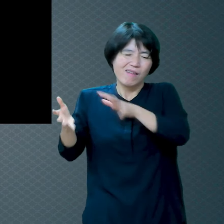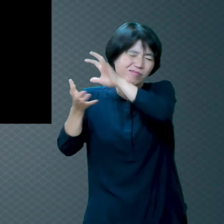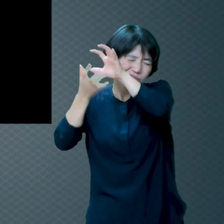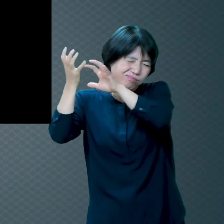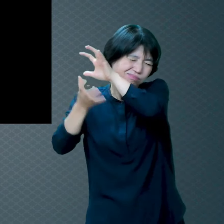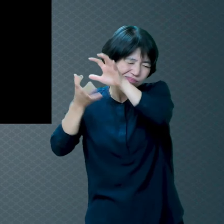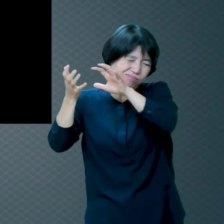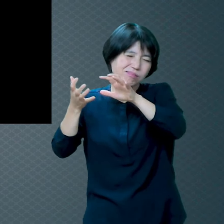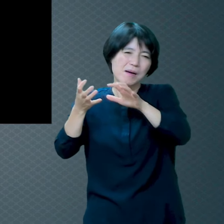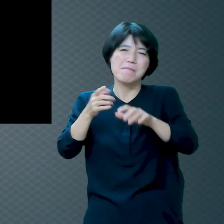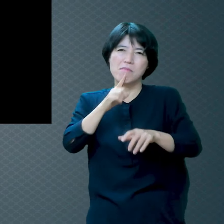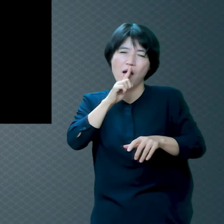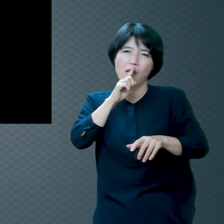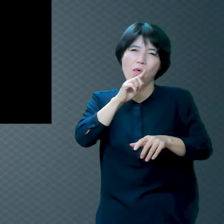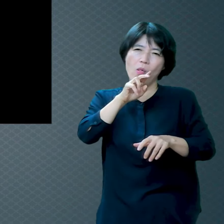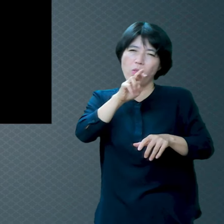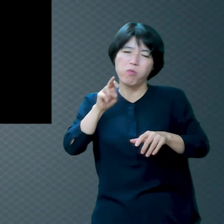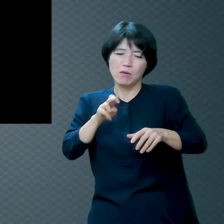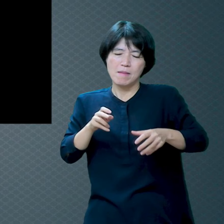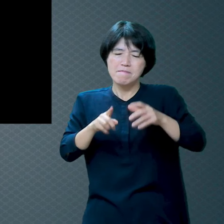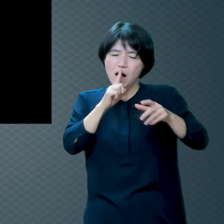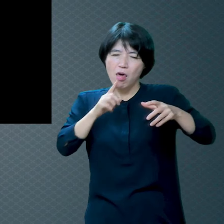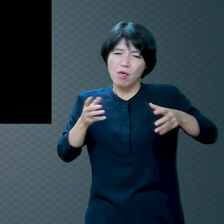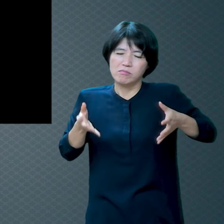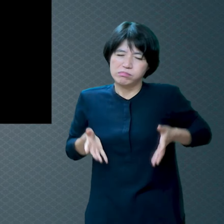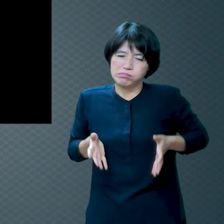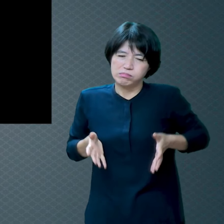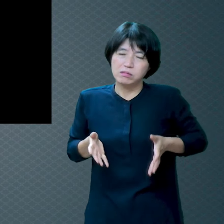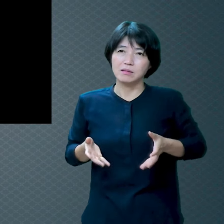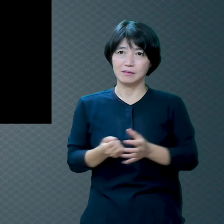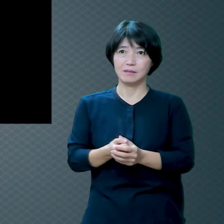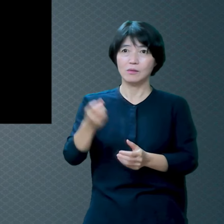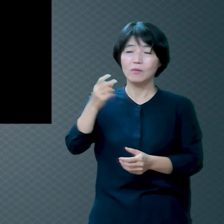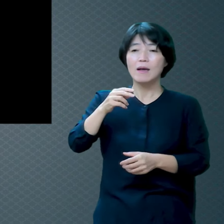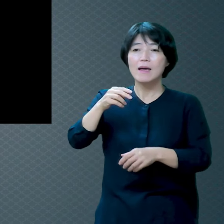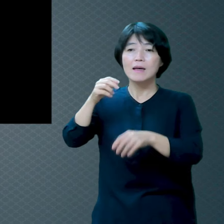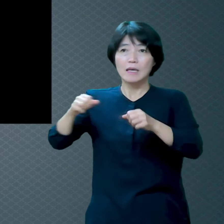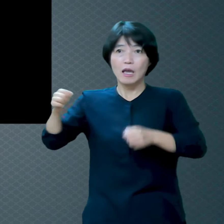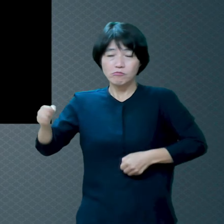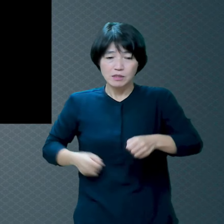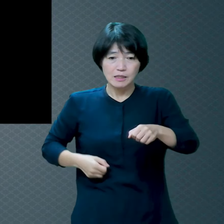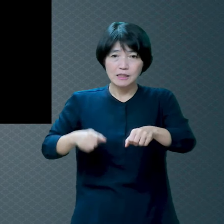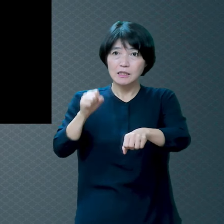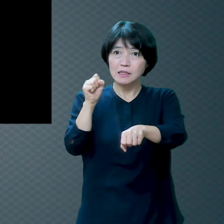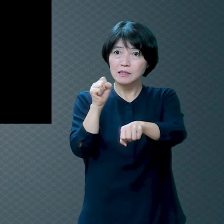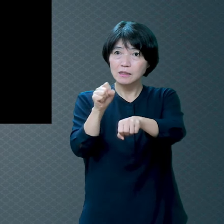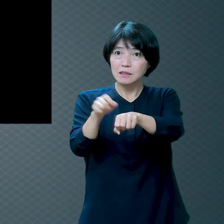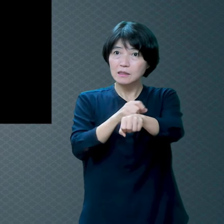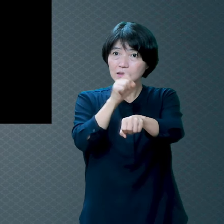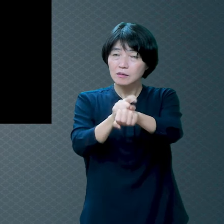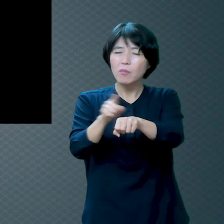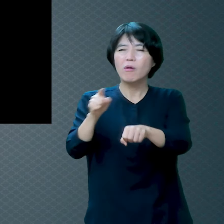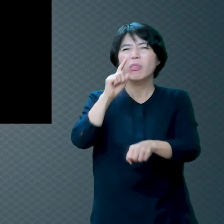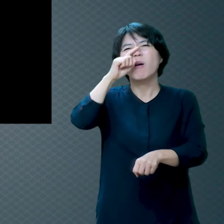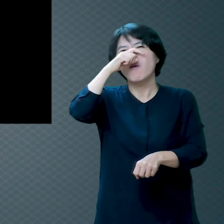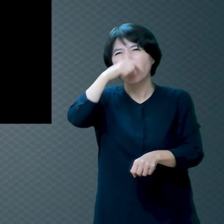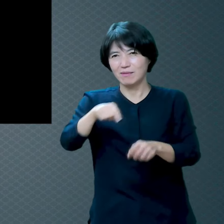이 개구리는요 좀 더러워요 개구리 뛸 때 보셨습니까